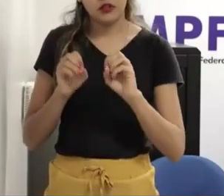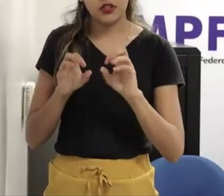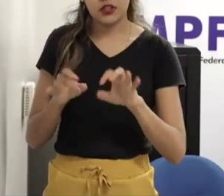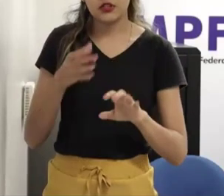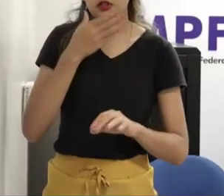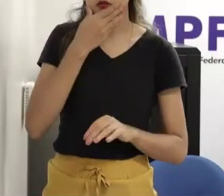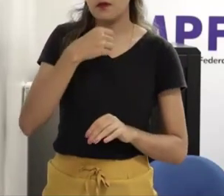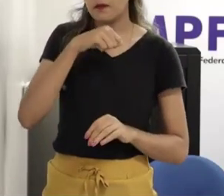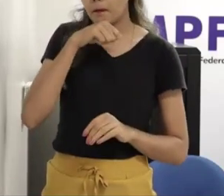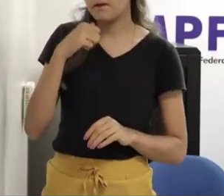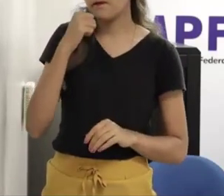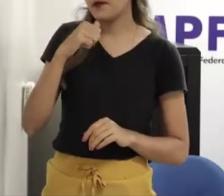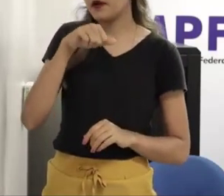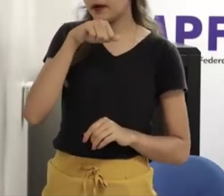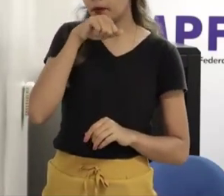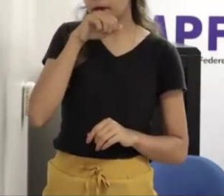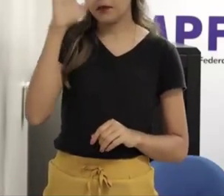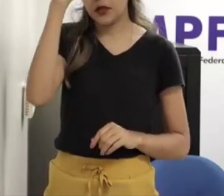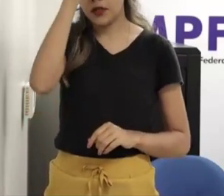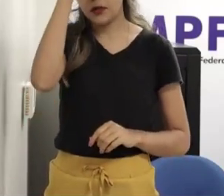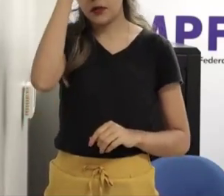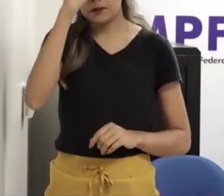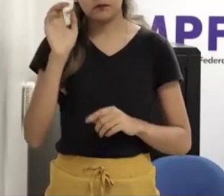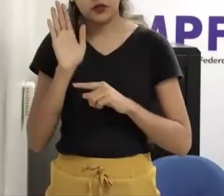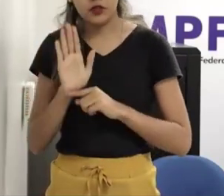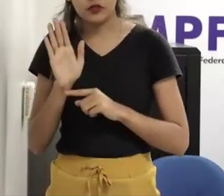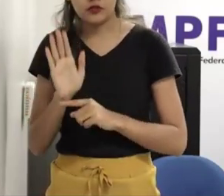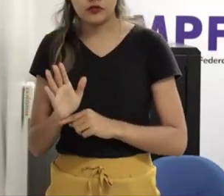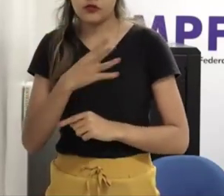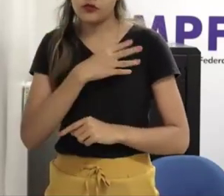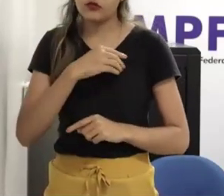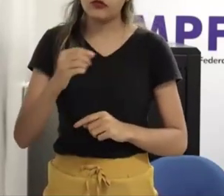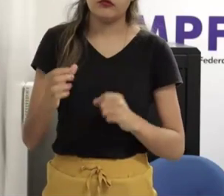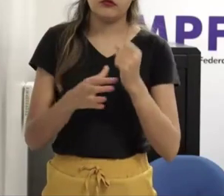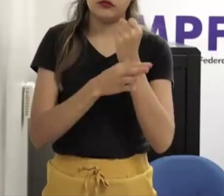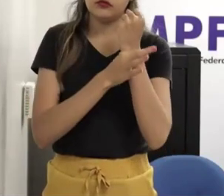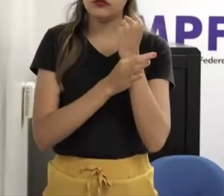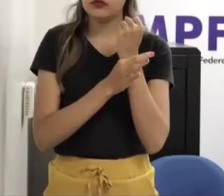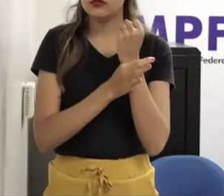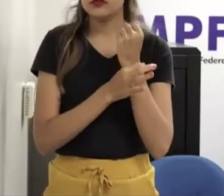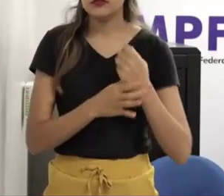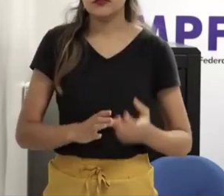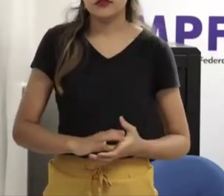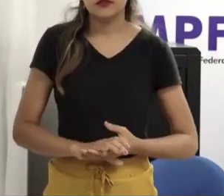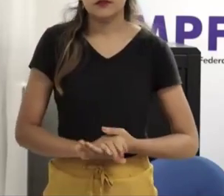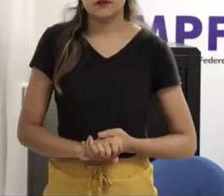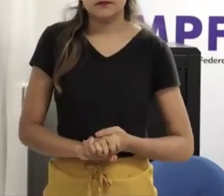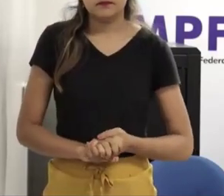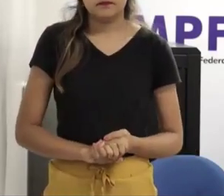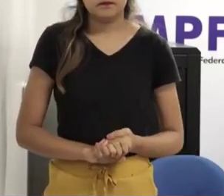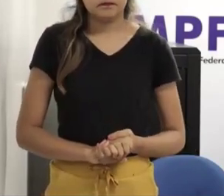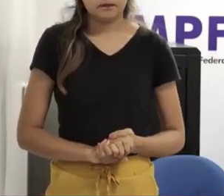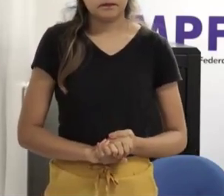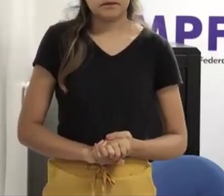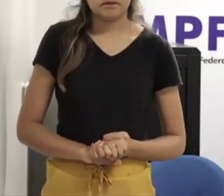de certa forma buscar isso num certo momento essa instrução é boa para os pais né e de